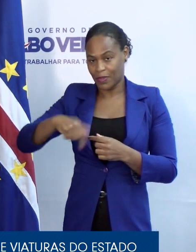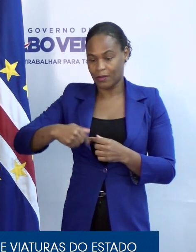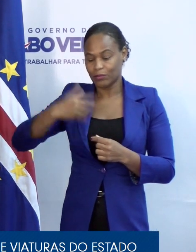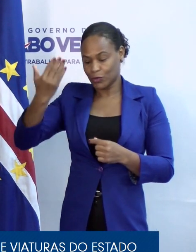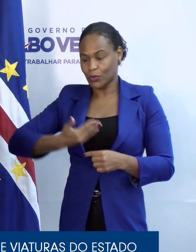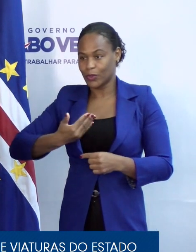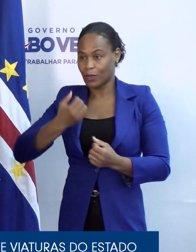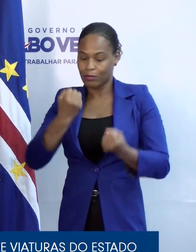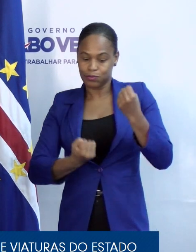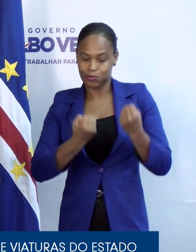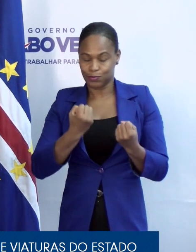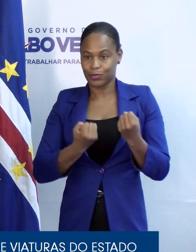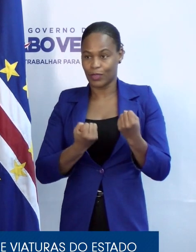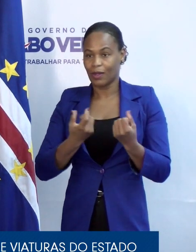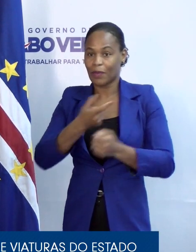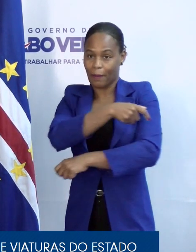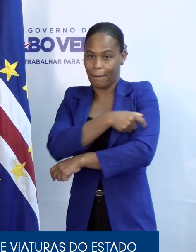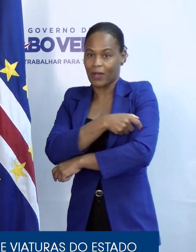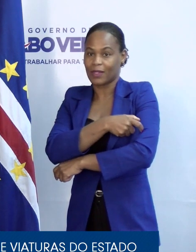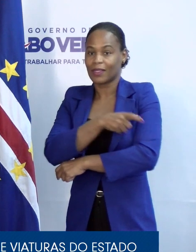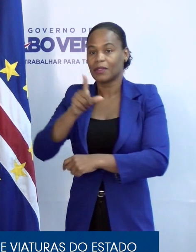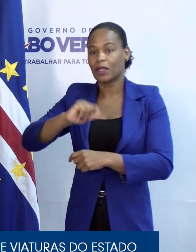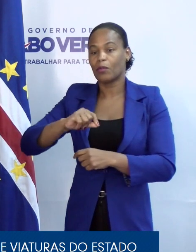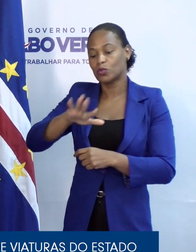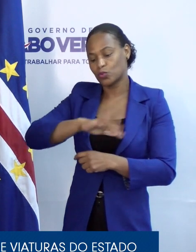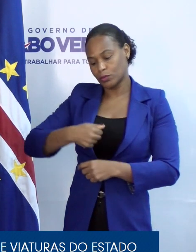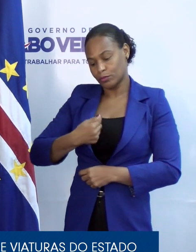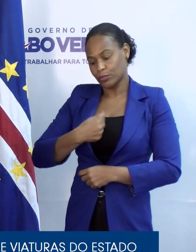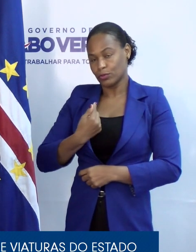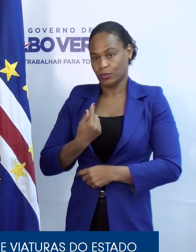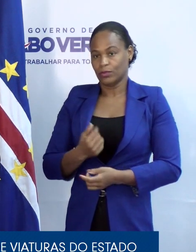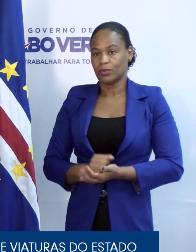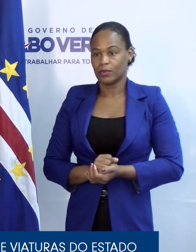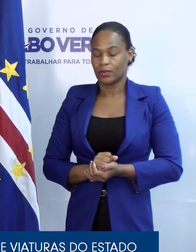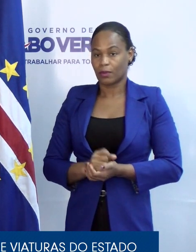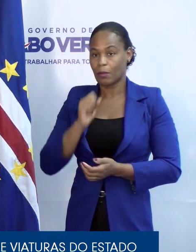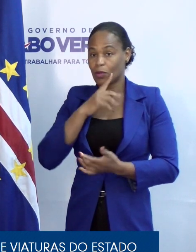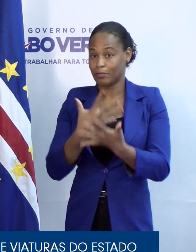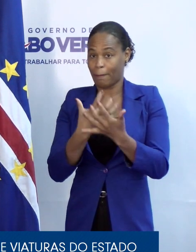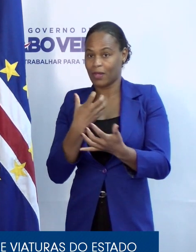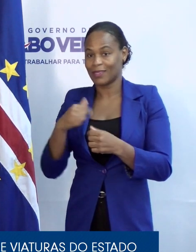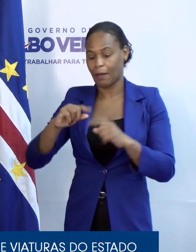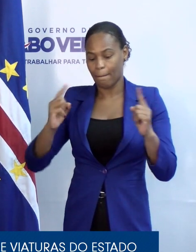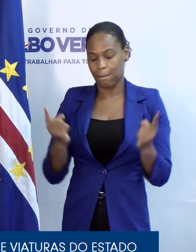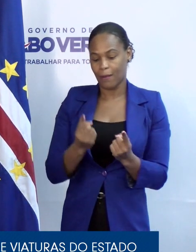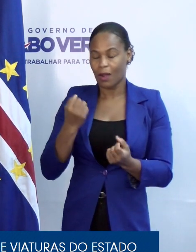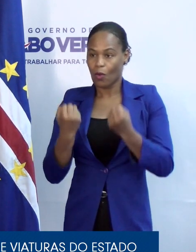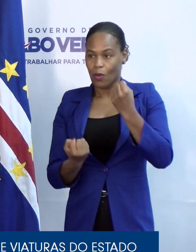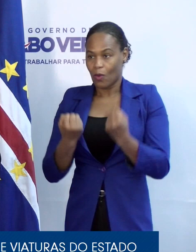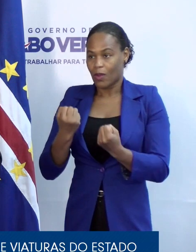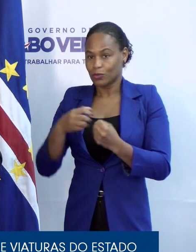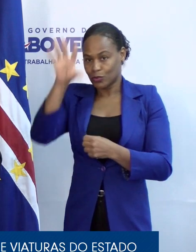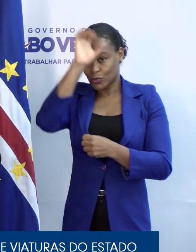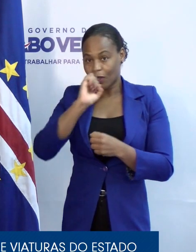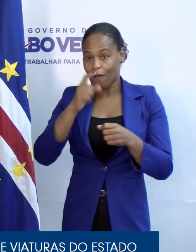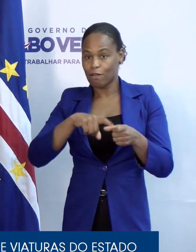direito a viaturas de representação e de uso pessoal. Irá ter um impacto na redução de viaturas do